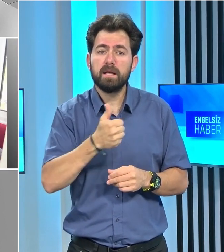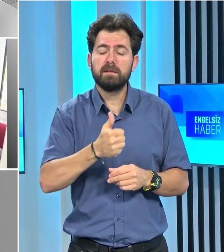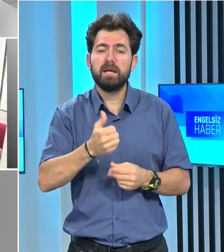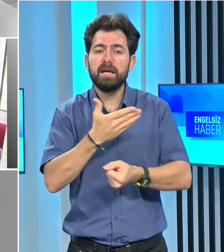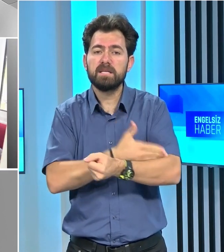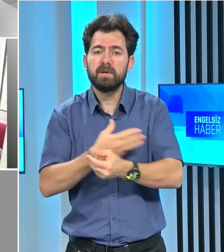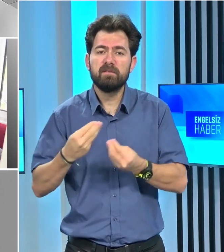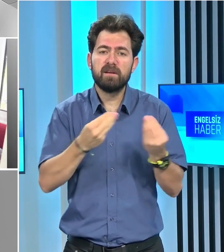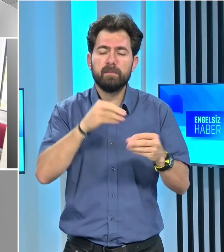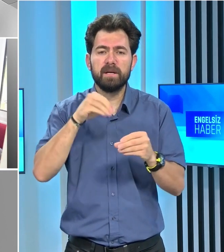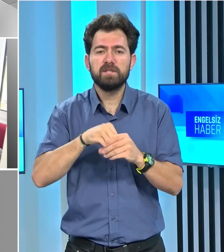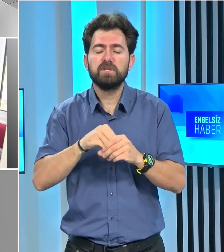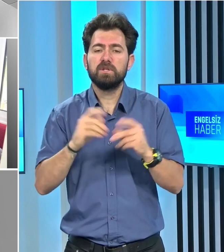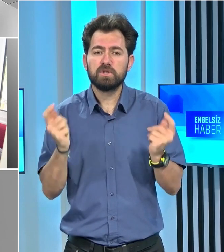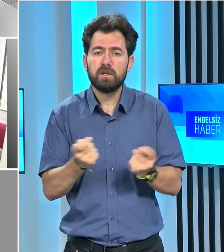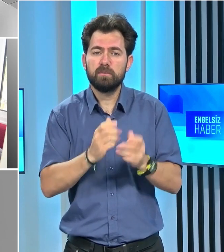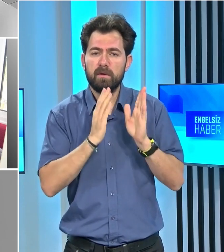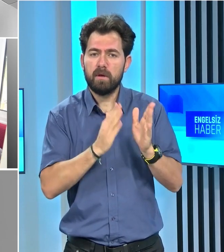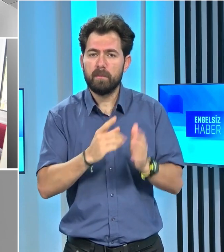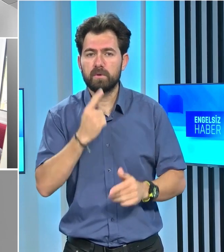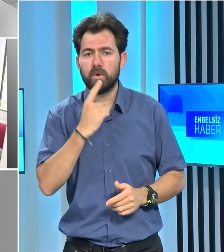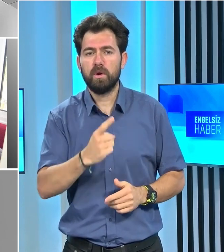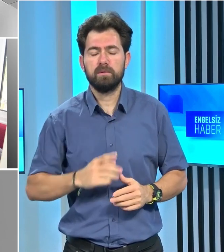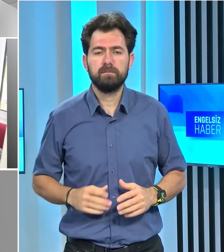kavuşturmak için çalıştıklarını vurguladı.